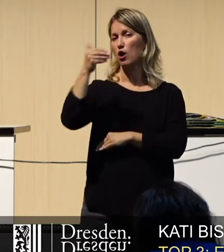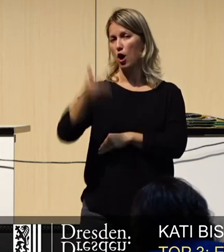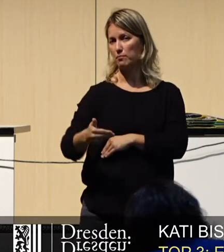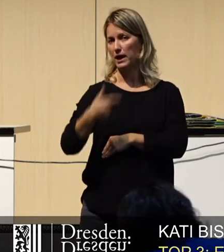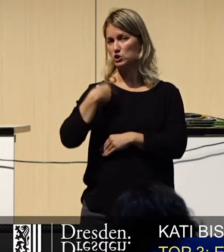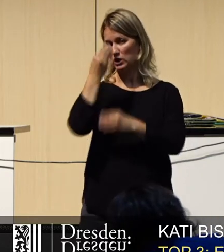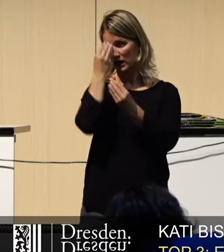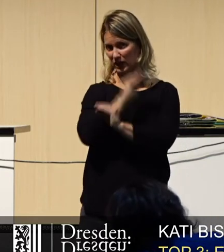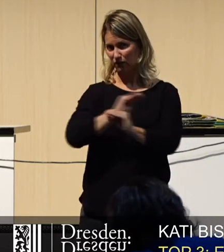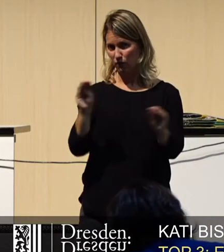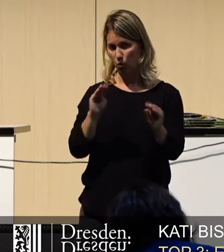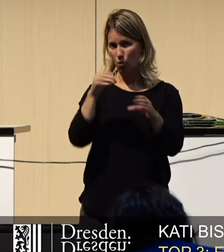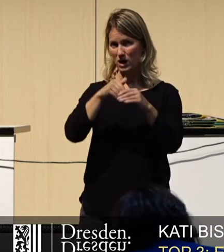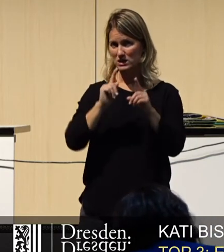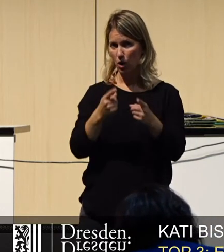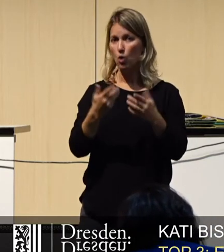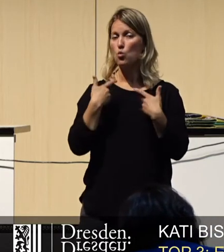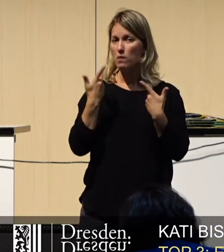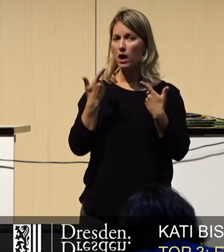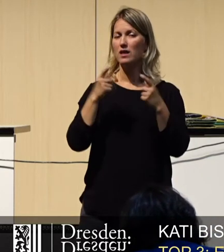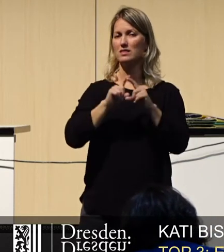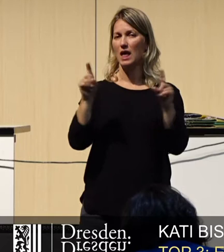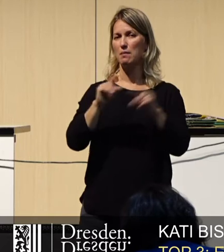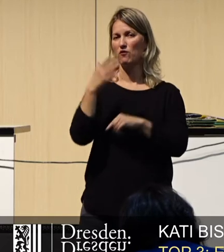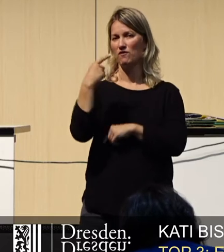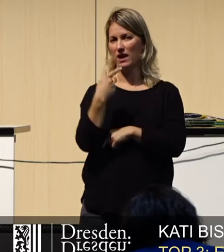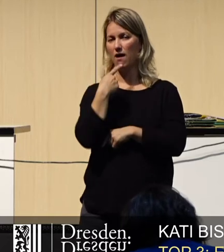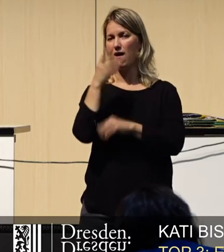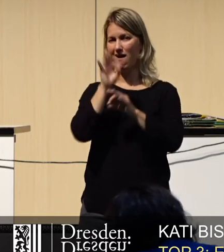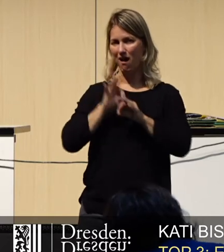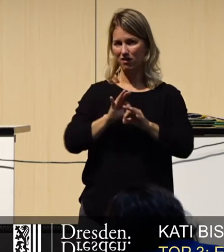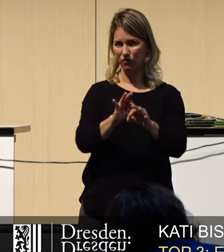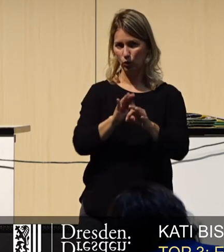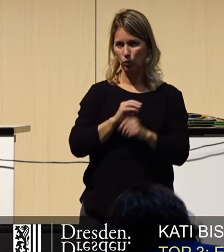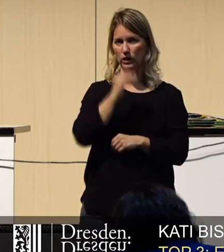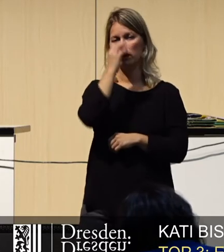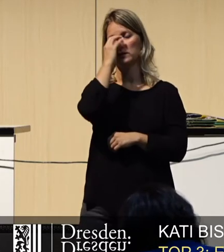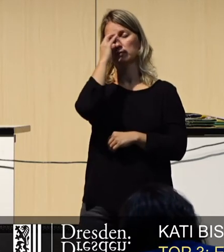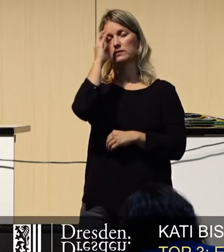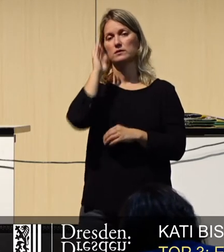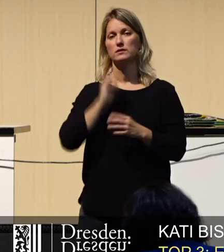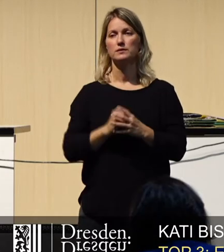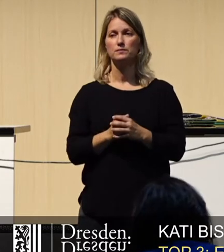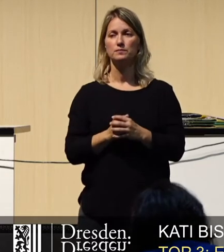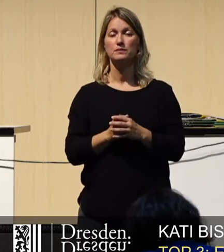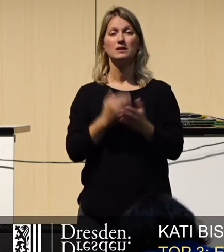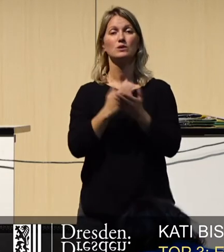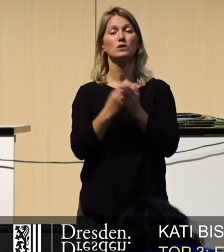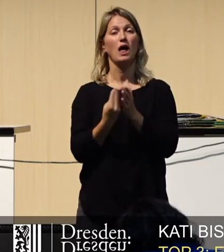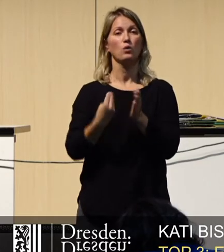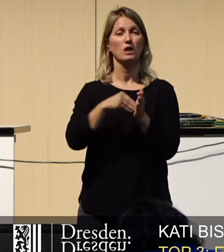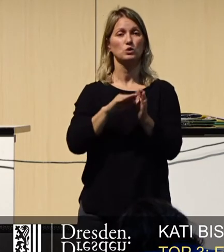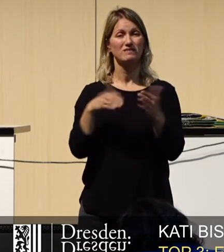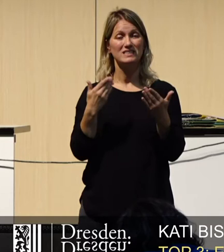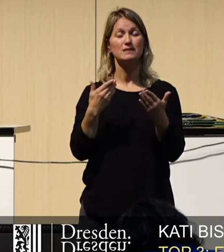über die Einführung der 5G-Technologie. Und dann ist auch noch zu erwähnen, dass wir einen